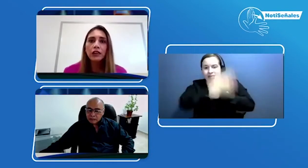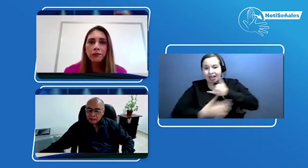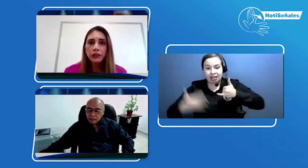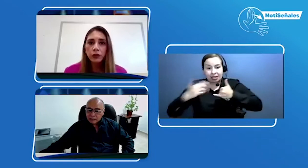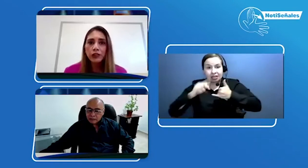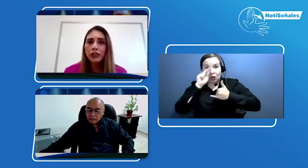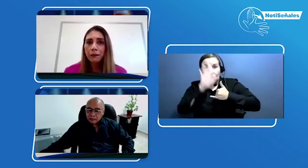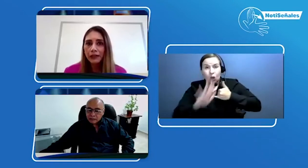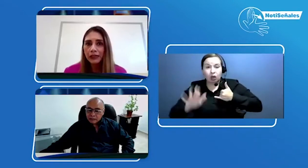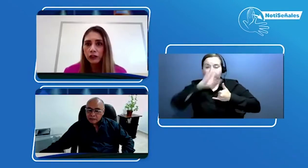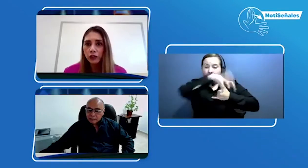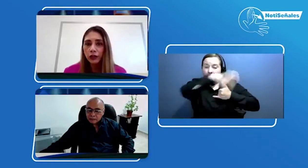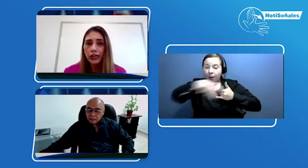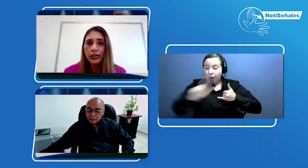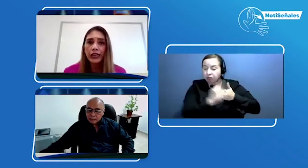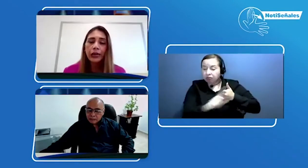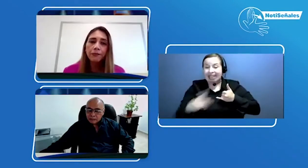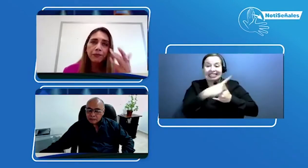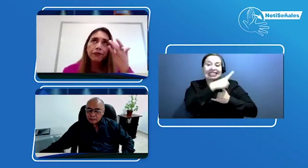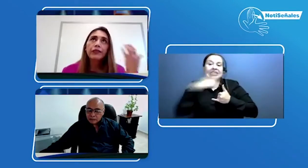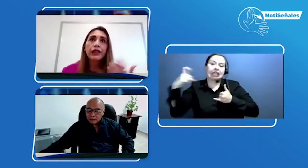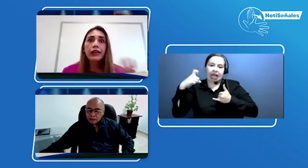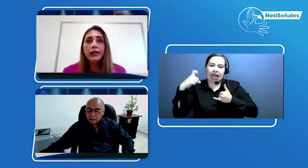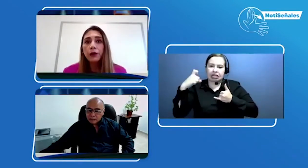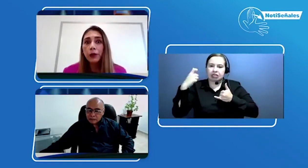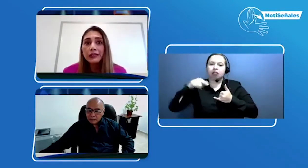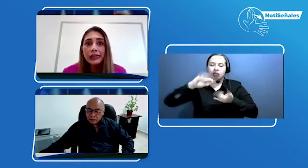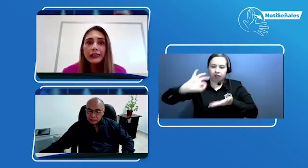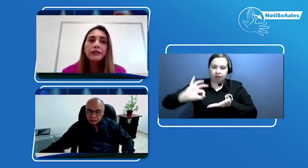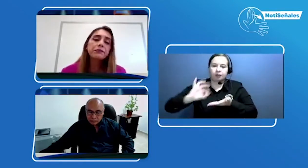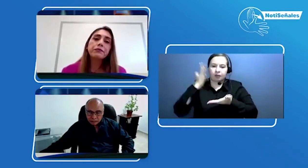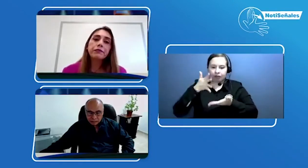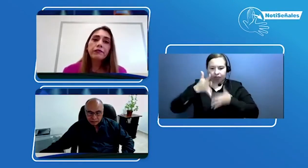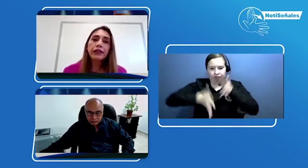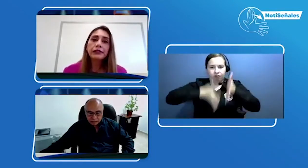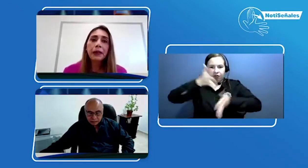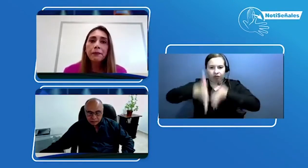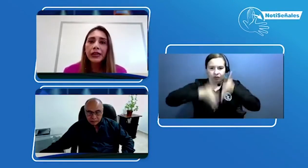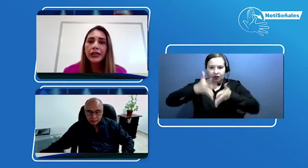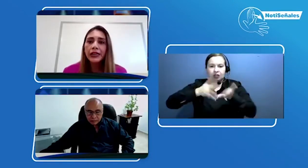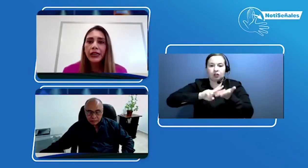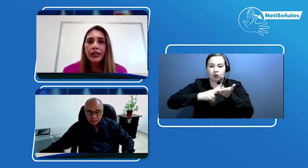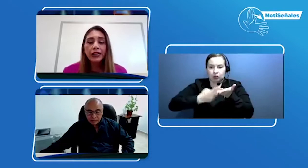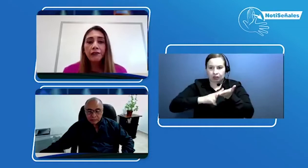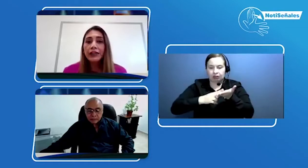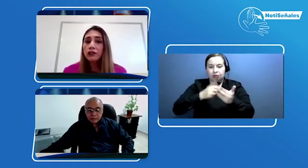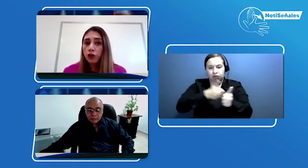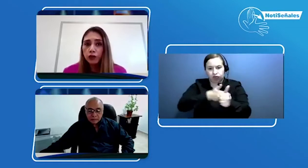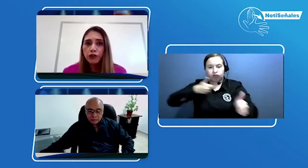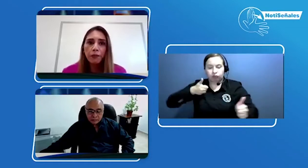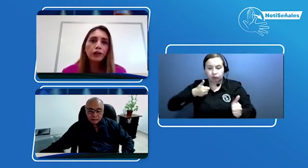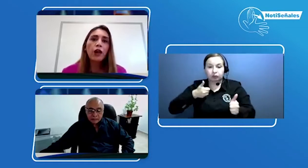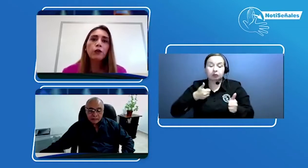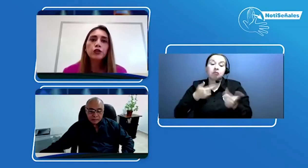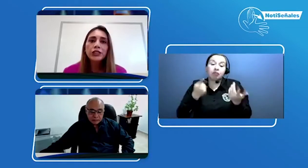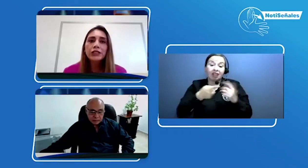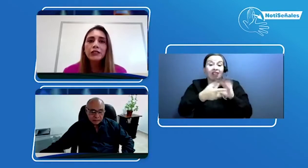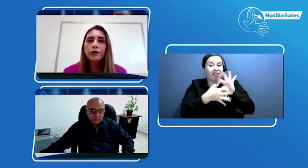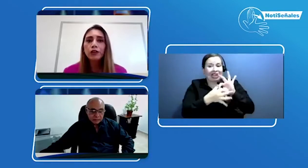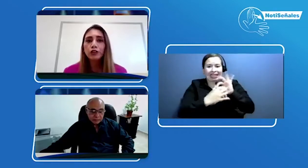servicio de interpretación en lengua de señas. También Fenascol nos ha apoyado muchísimo en los